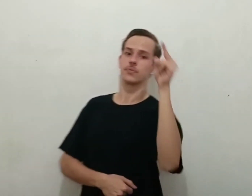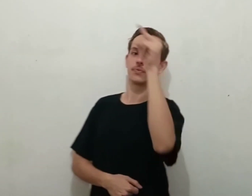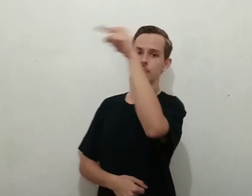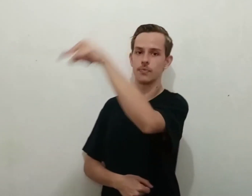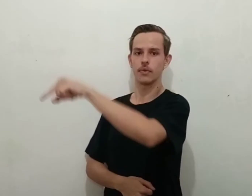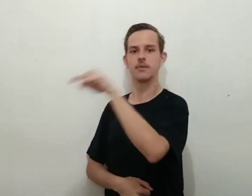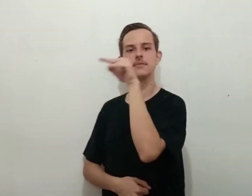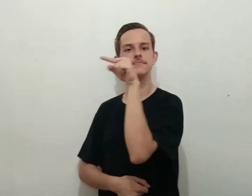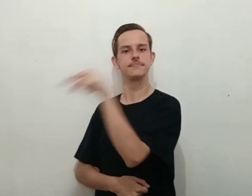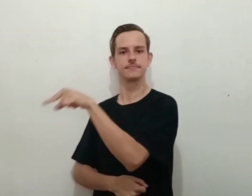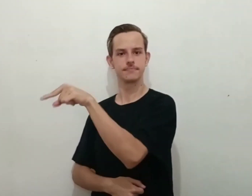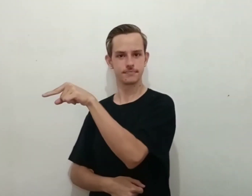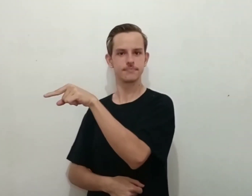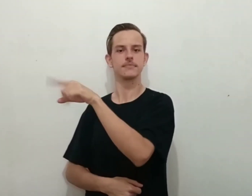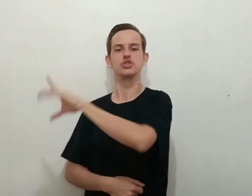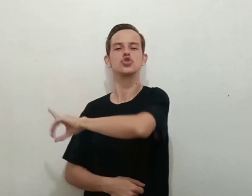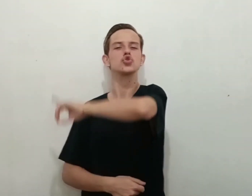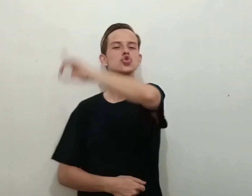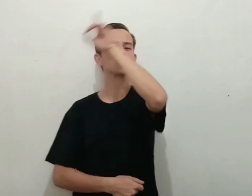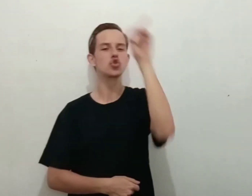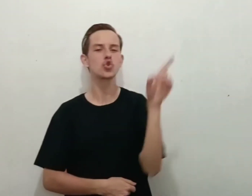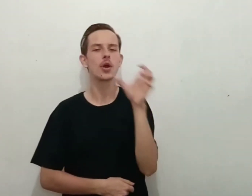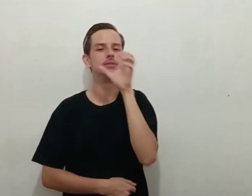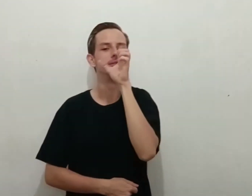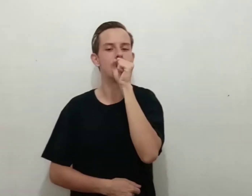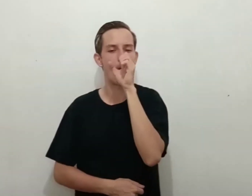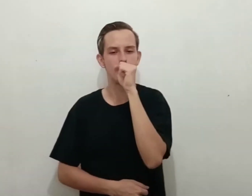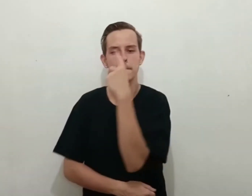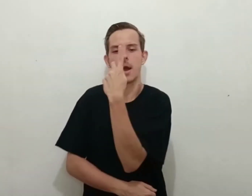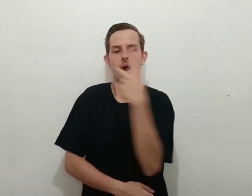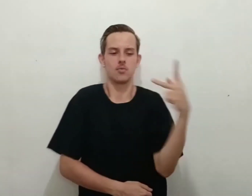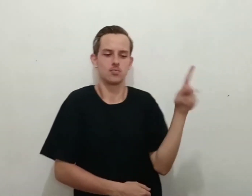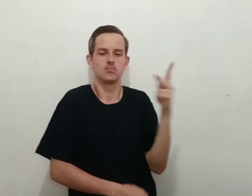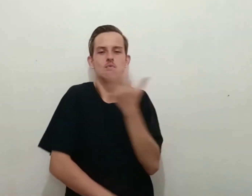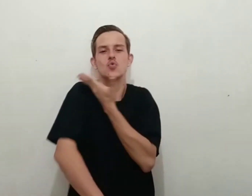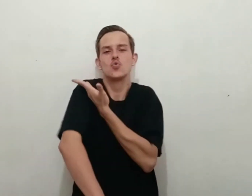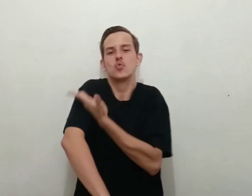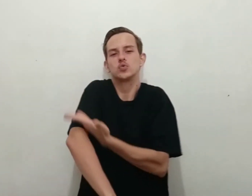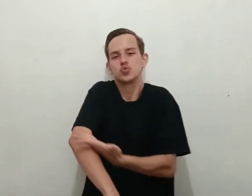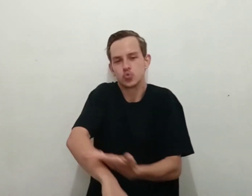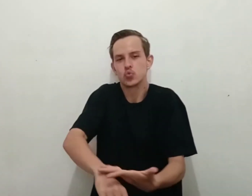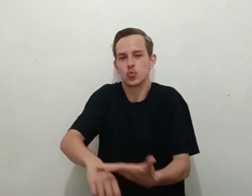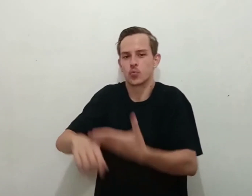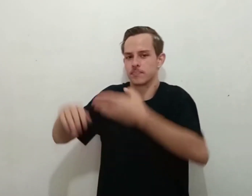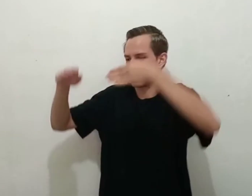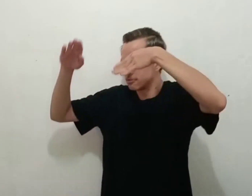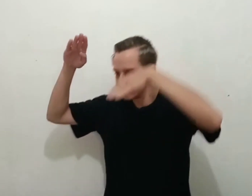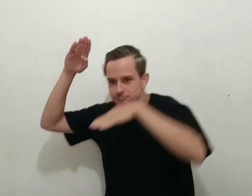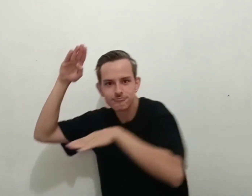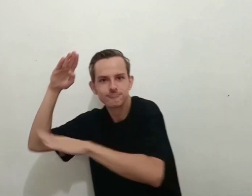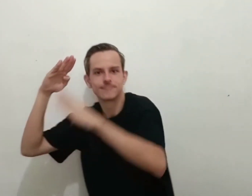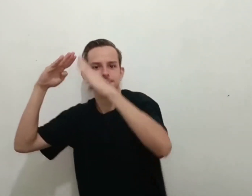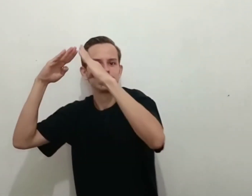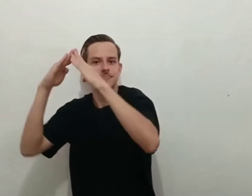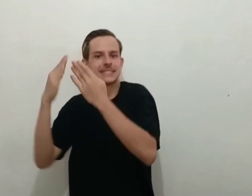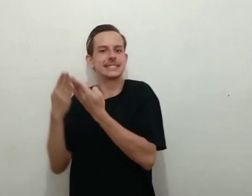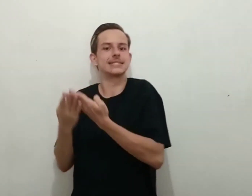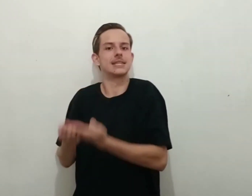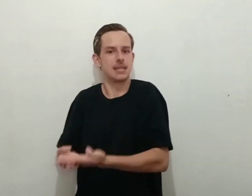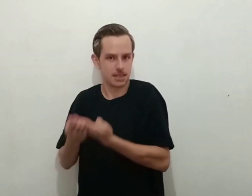Conforme seu costume, entrou na sinagoga no sábado e levantou